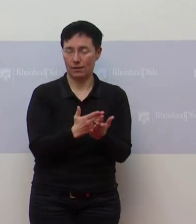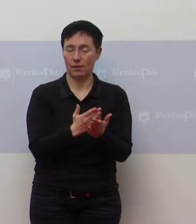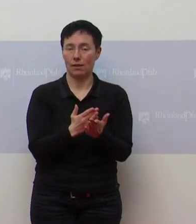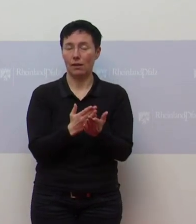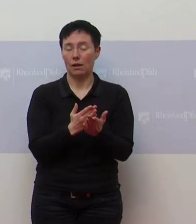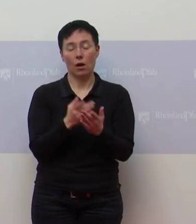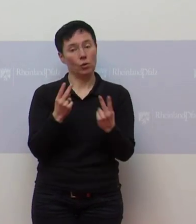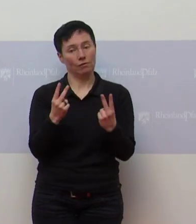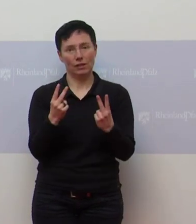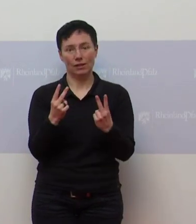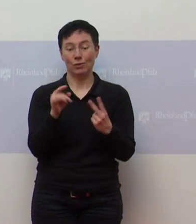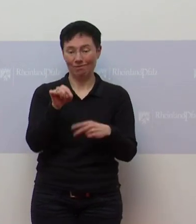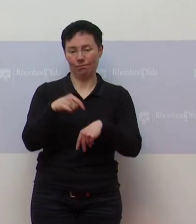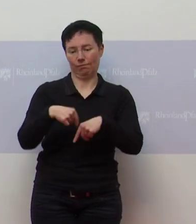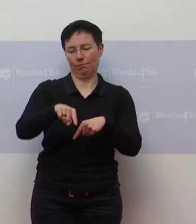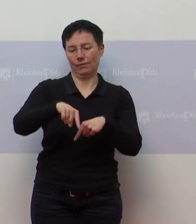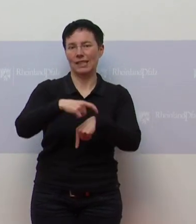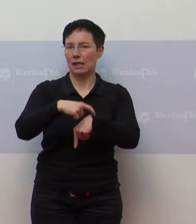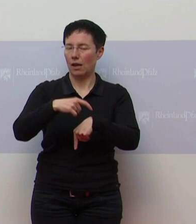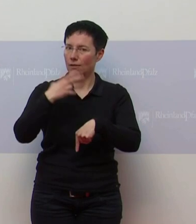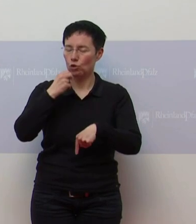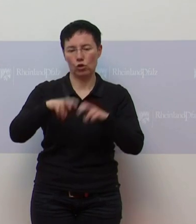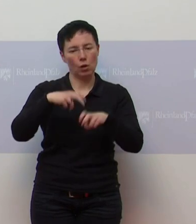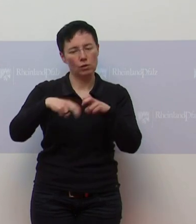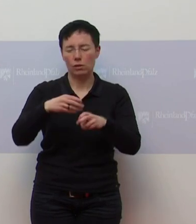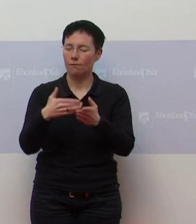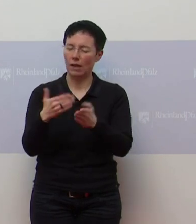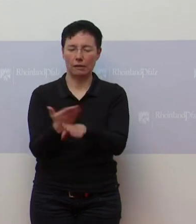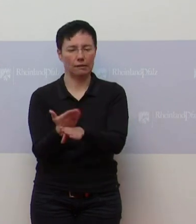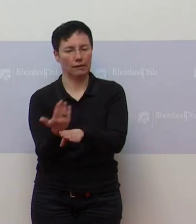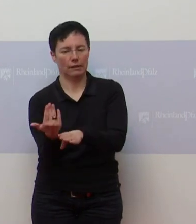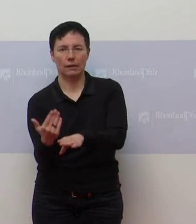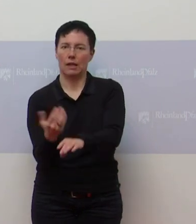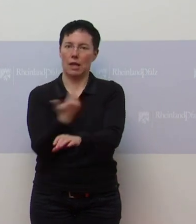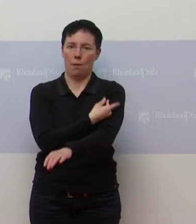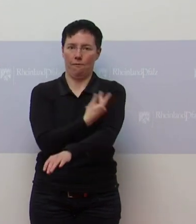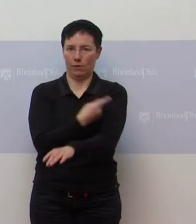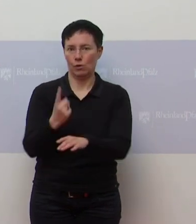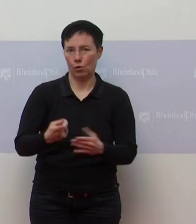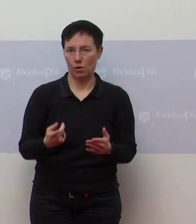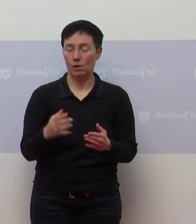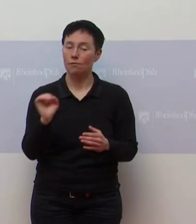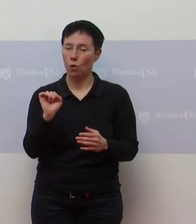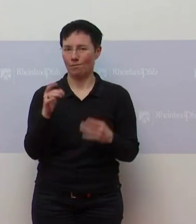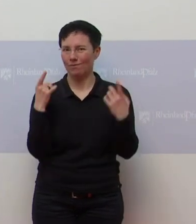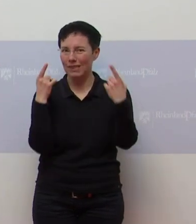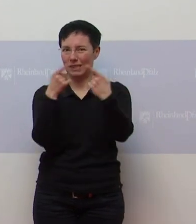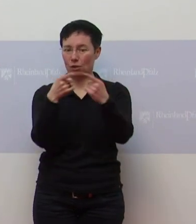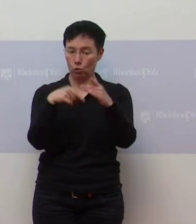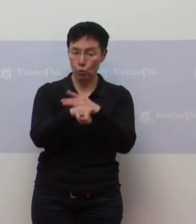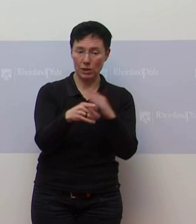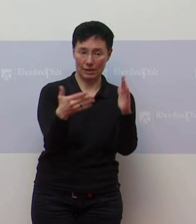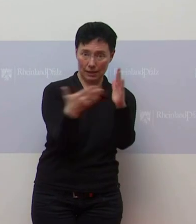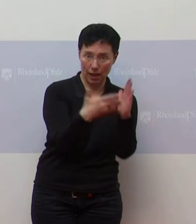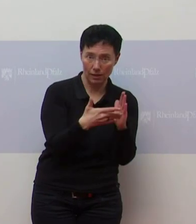massiv die Zeit auch nutzen, weiter zu impfen, weil am Ende ist die Perspektive die, dass man durch starkes Testen und